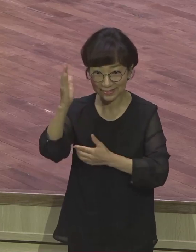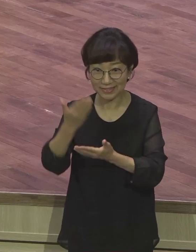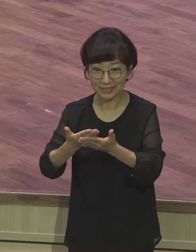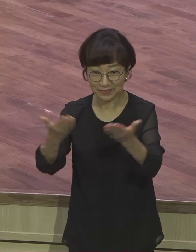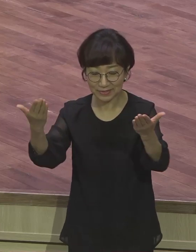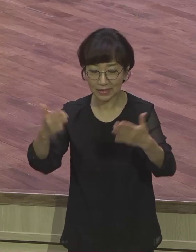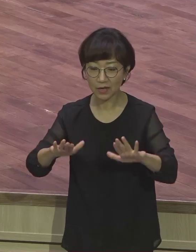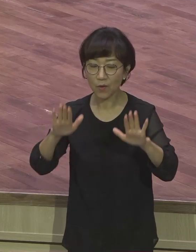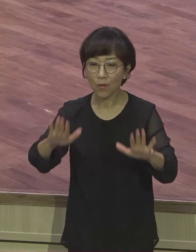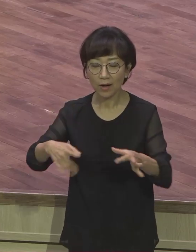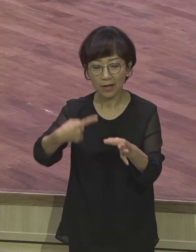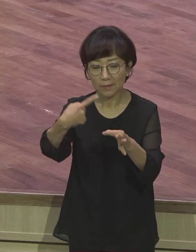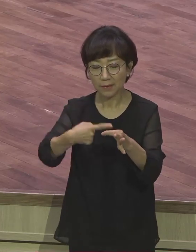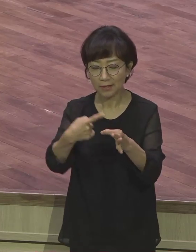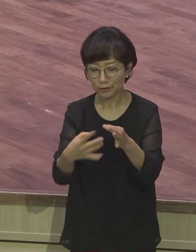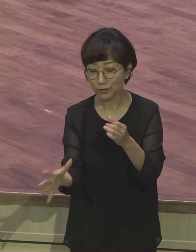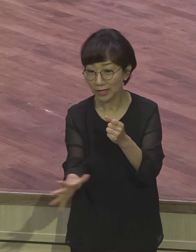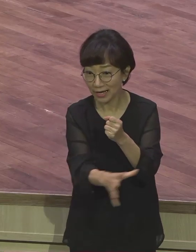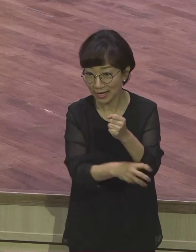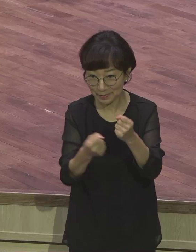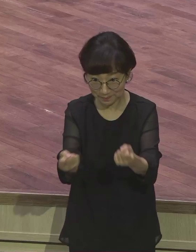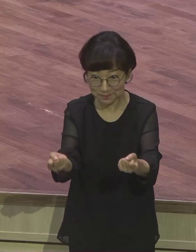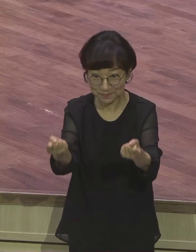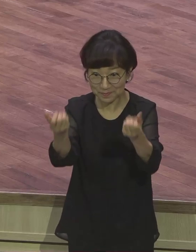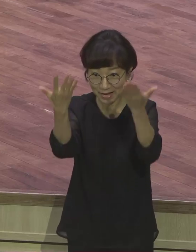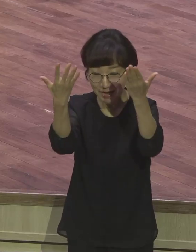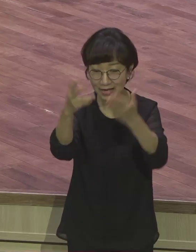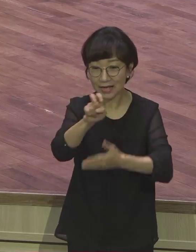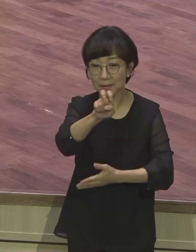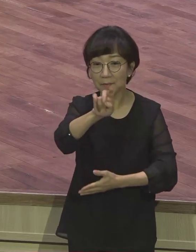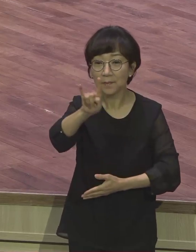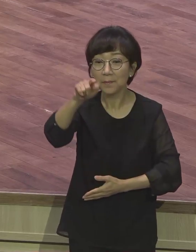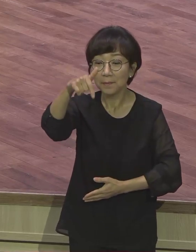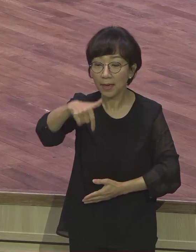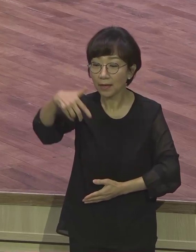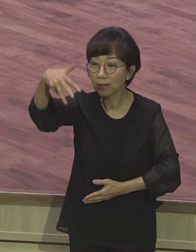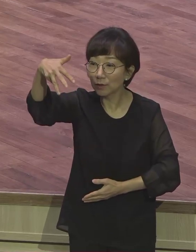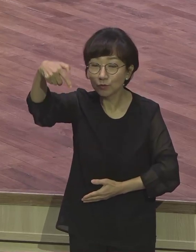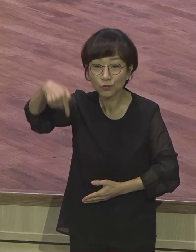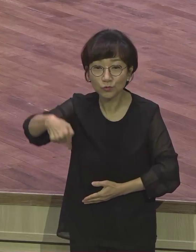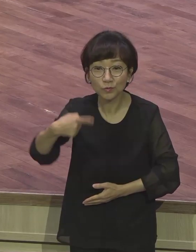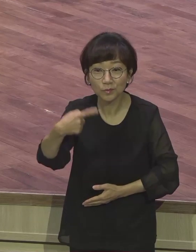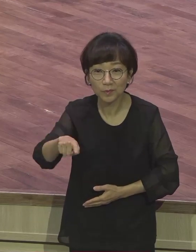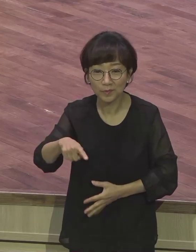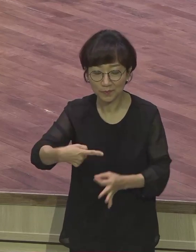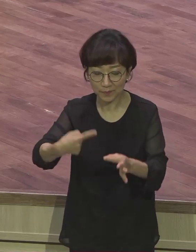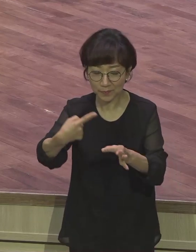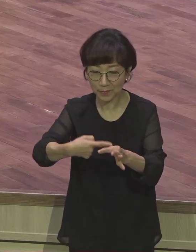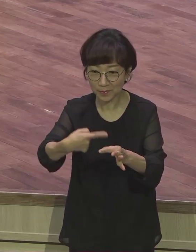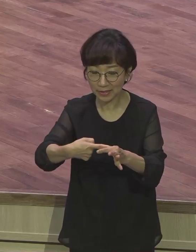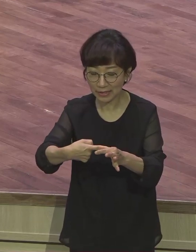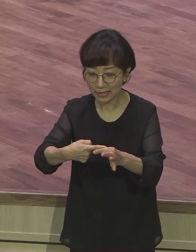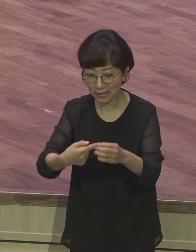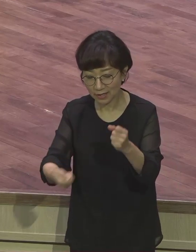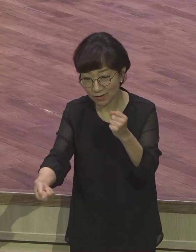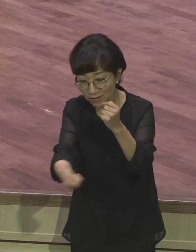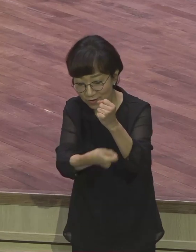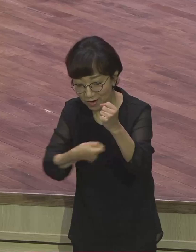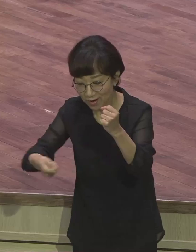하나님께 영광을 돌려드리는데 맥주감사란 말 그대로 보리를 추수해서 감사하는 그러한